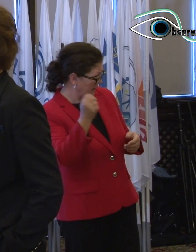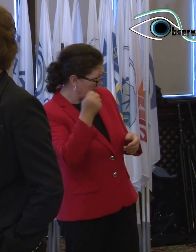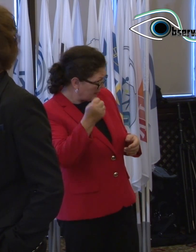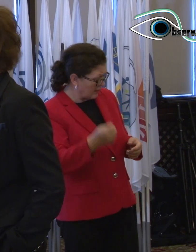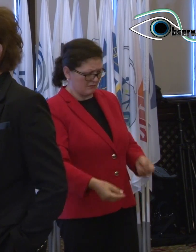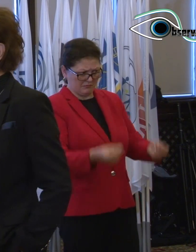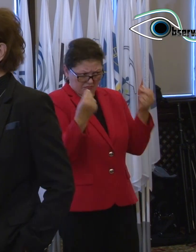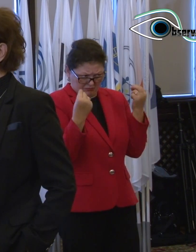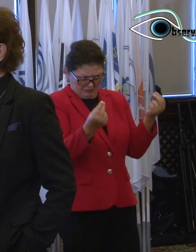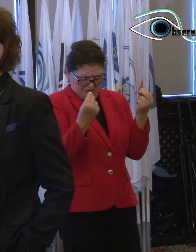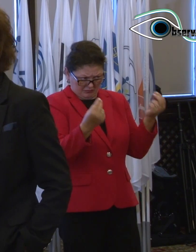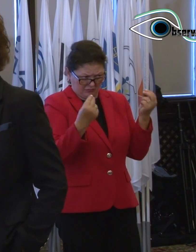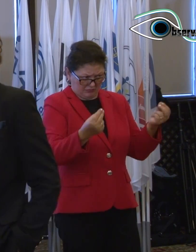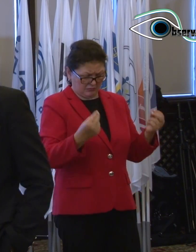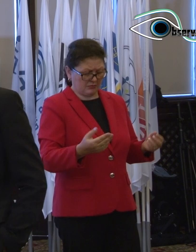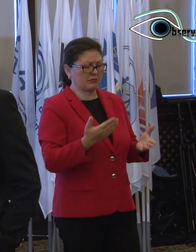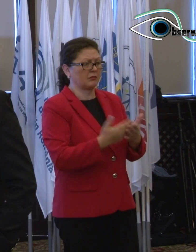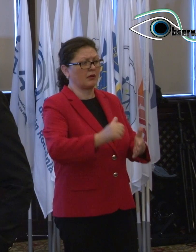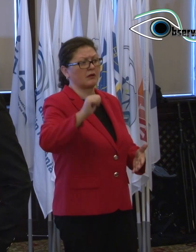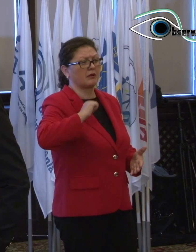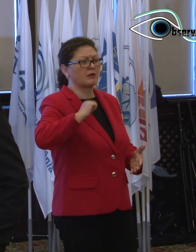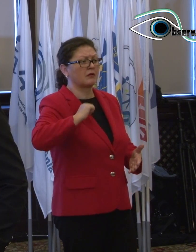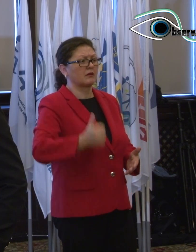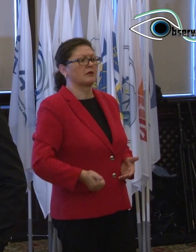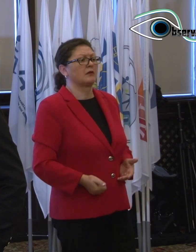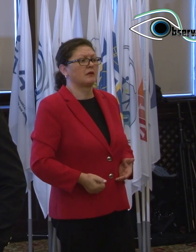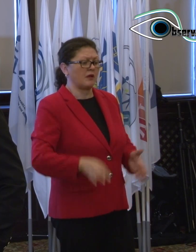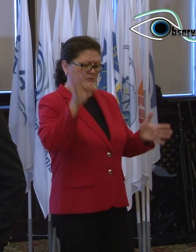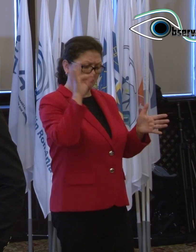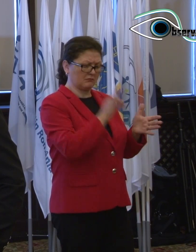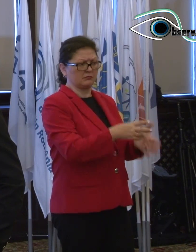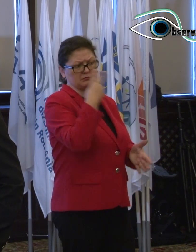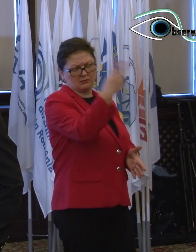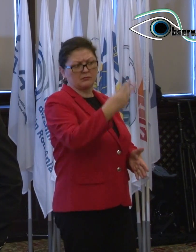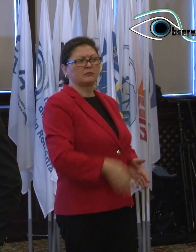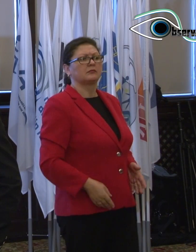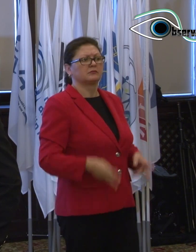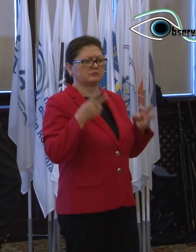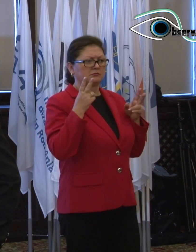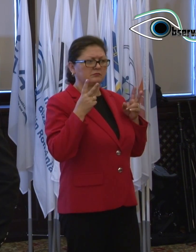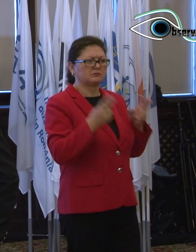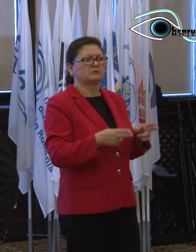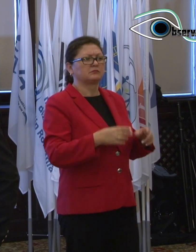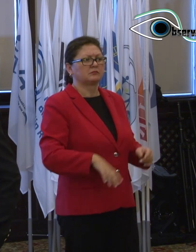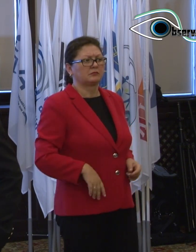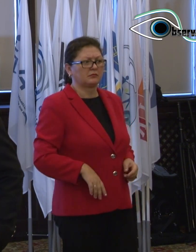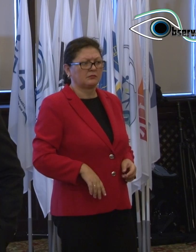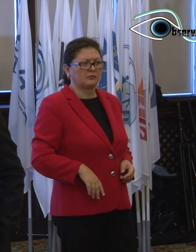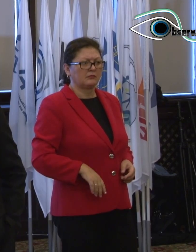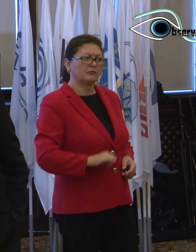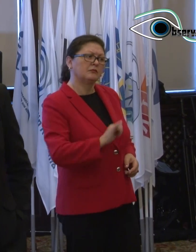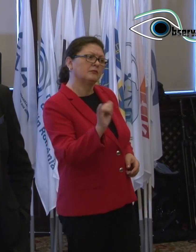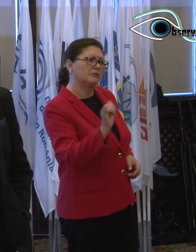de bună pentru a-și promova interese și a-și impune punctul de vedere. Pe directiva pe care noi am